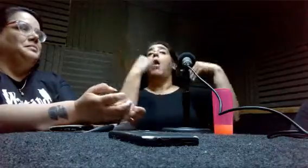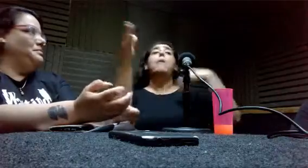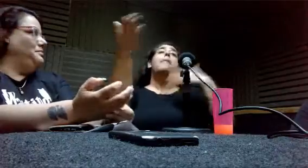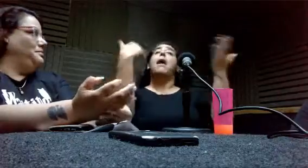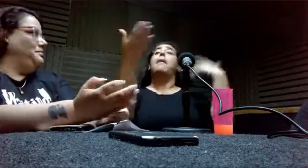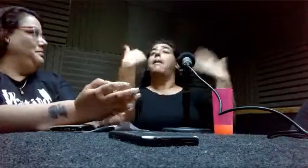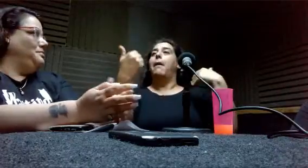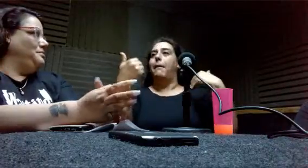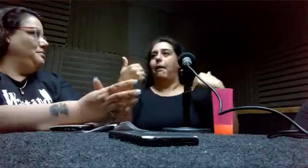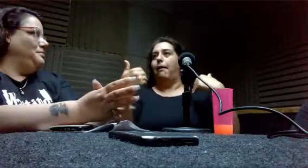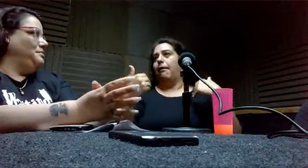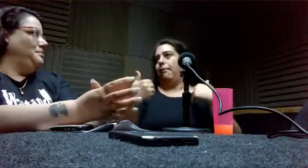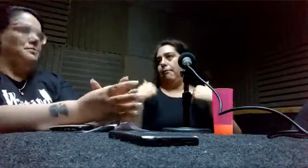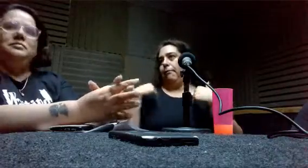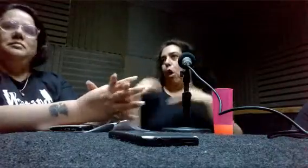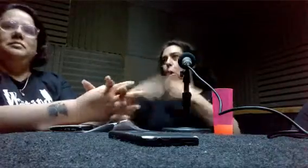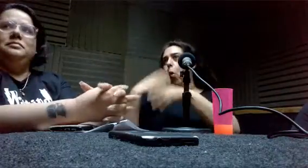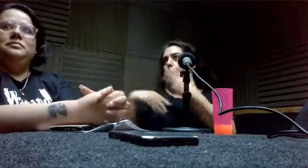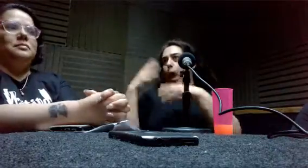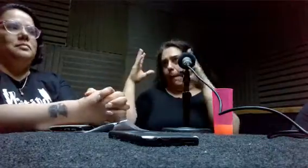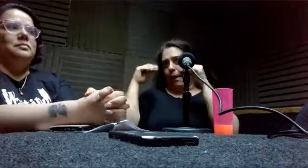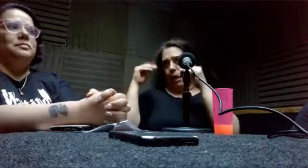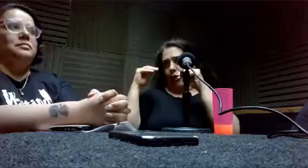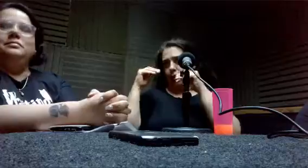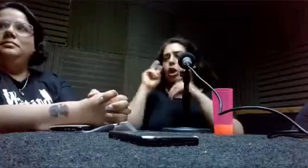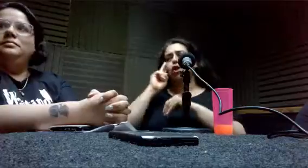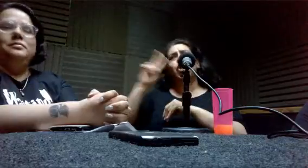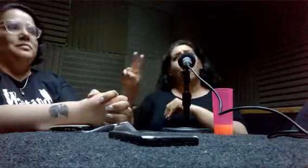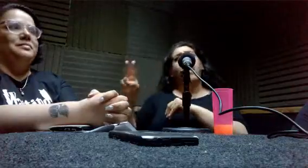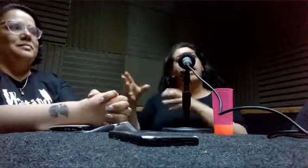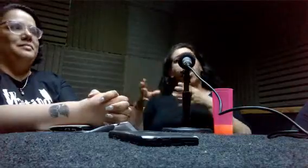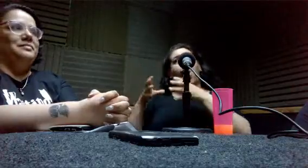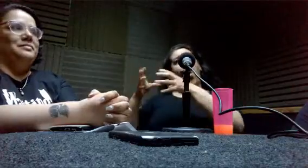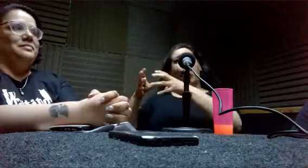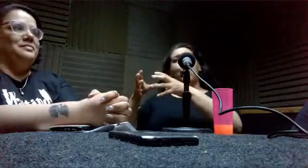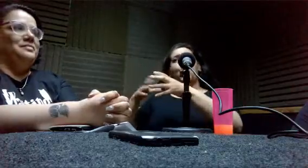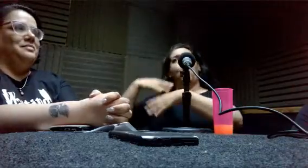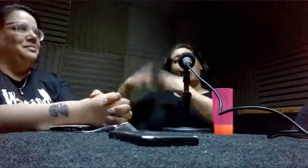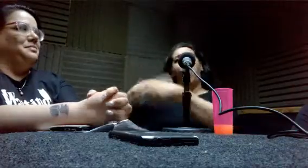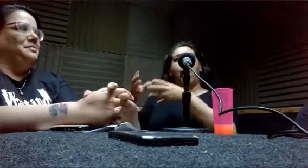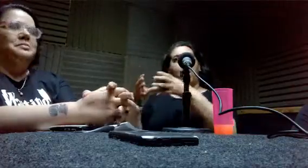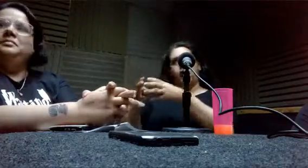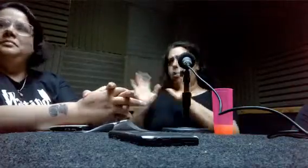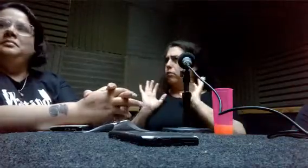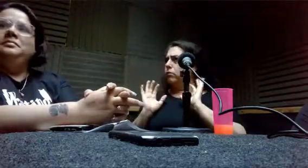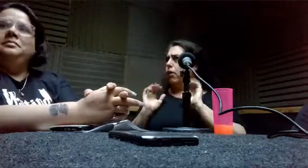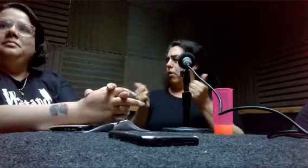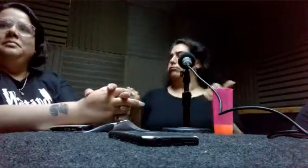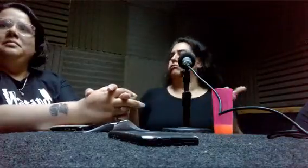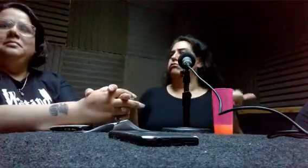en la calle. Y jugaban todos a la pelota. ¿O no? Era así. Entonces, ¿a qué voy con esto? A que los